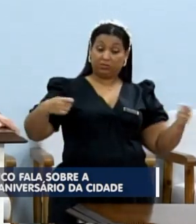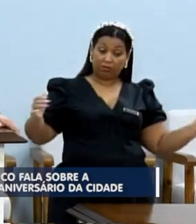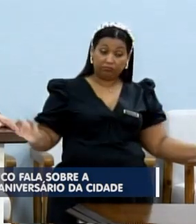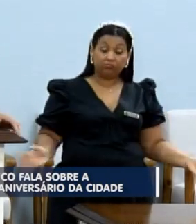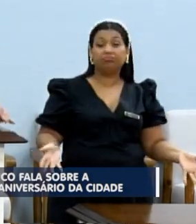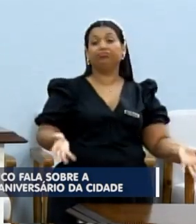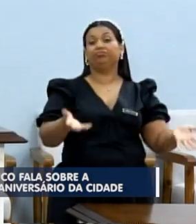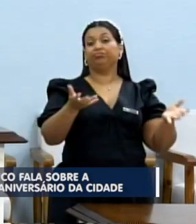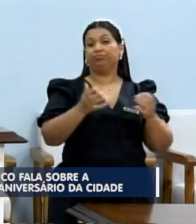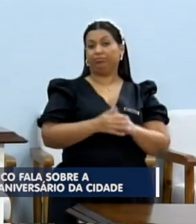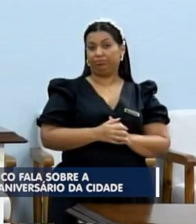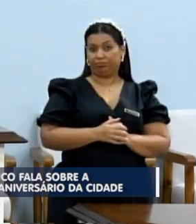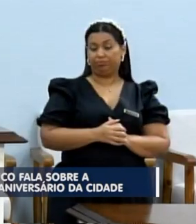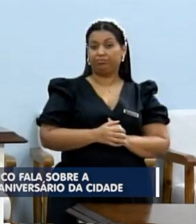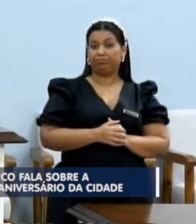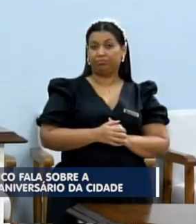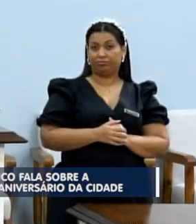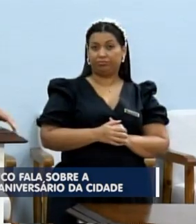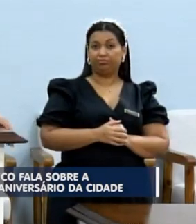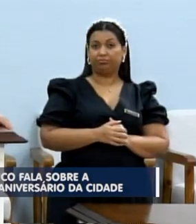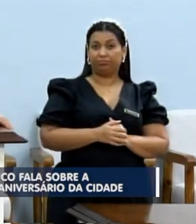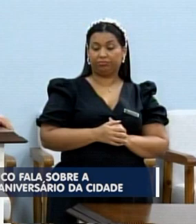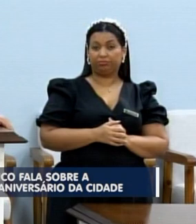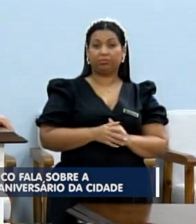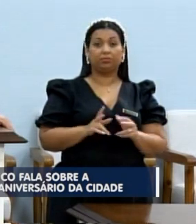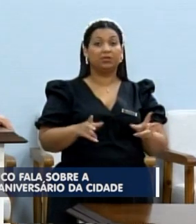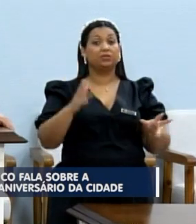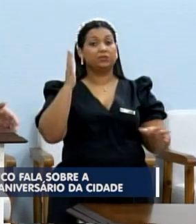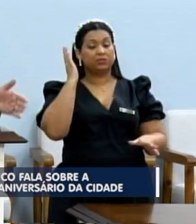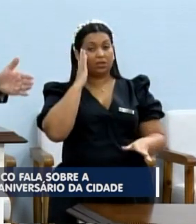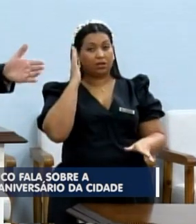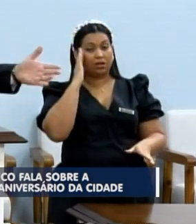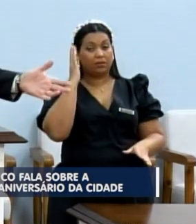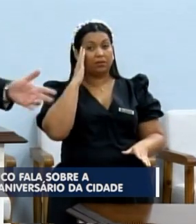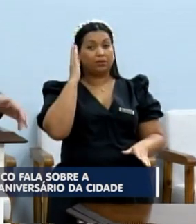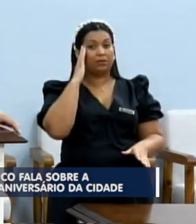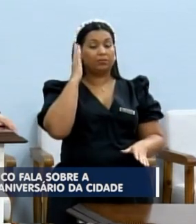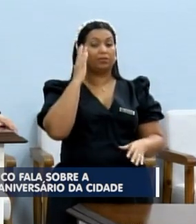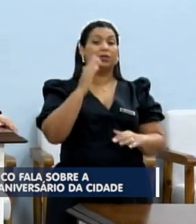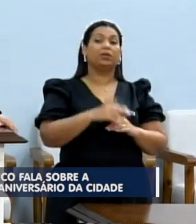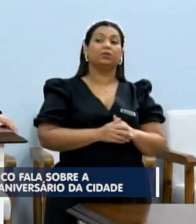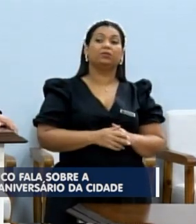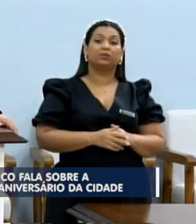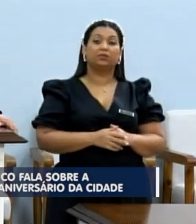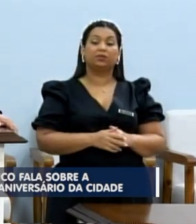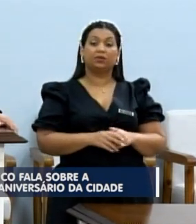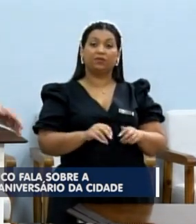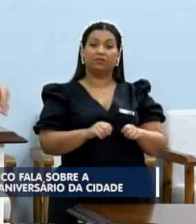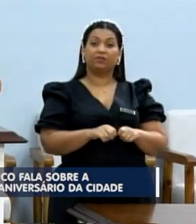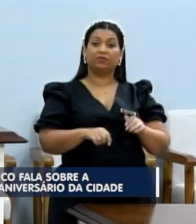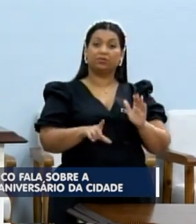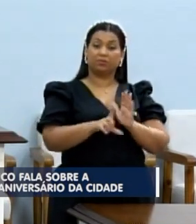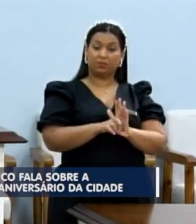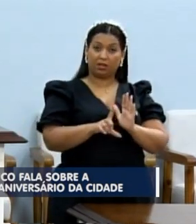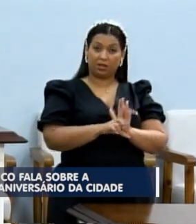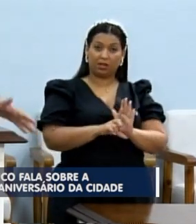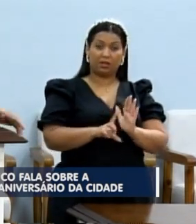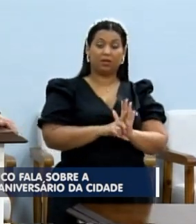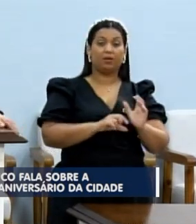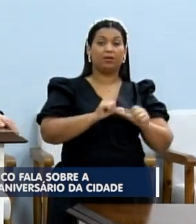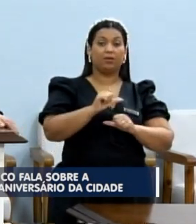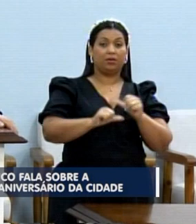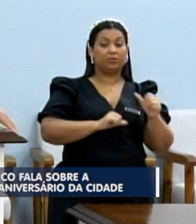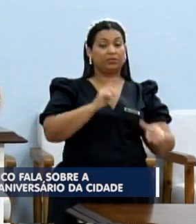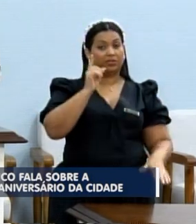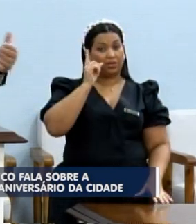trabalho, de alguma forma ou outra, mesmo sabendo, em tempo recorde, que eu fiz uma lei aí para mudar a